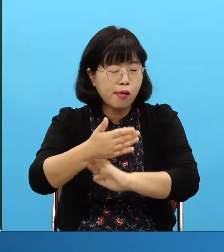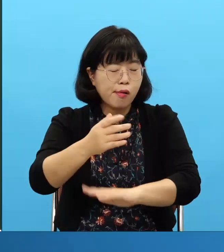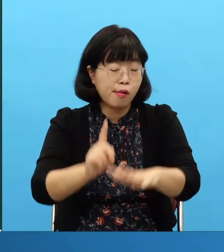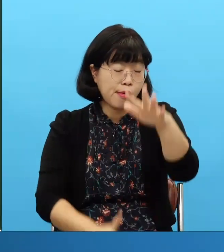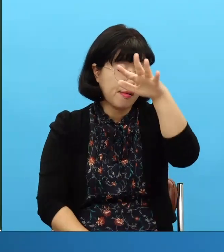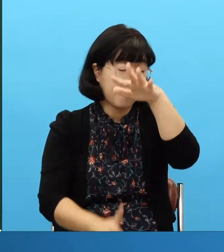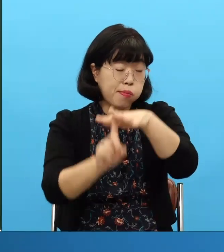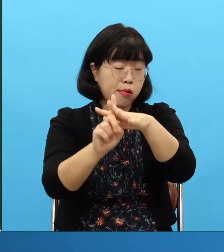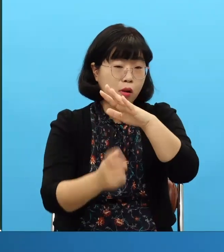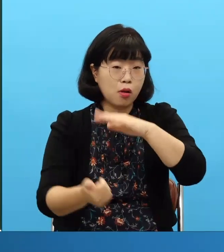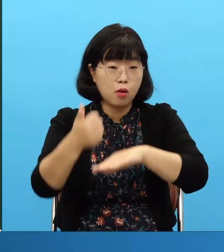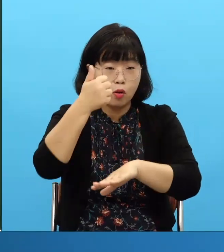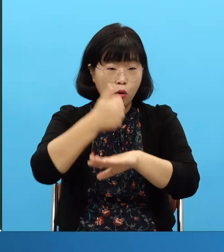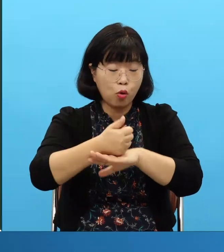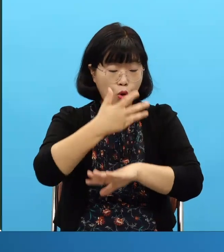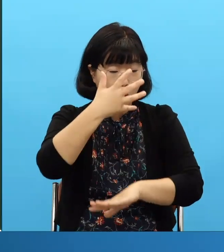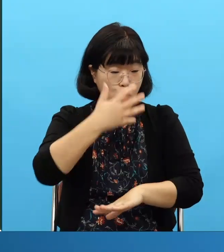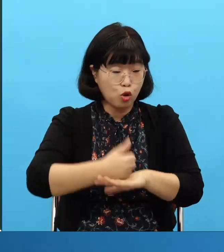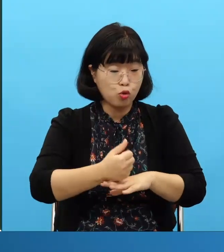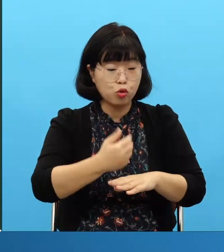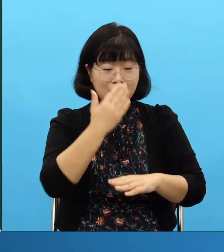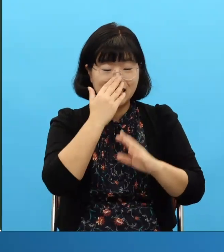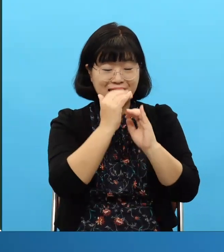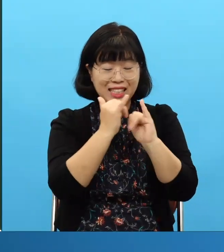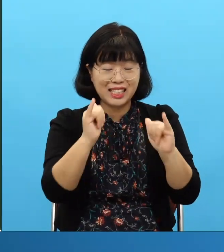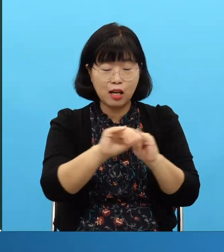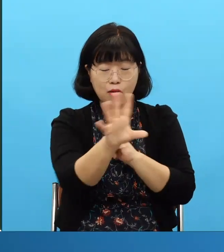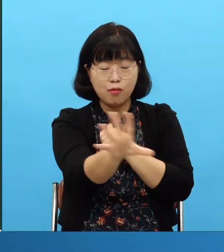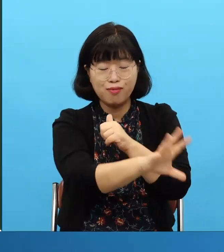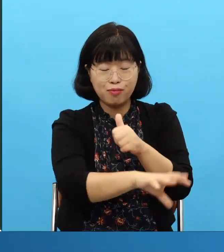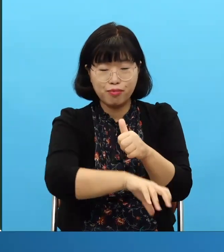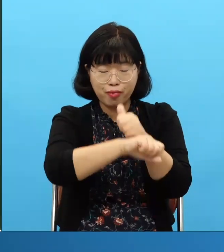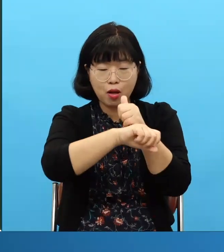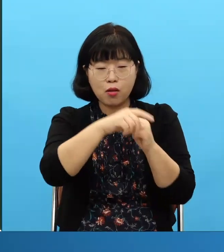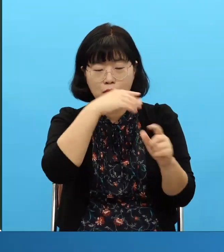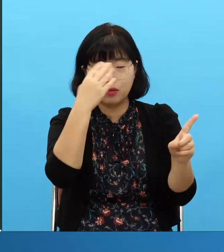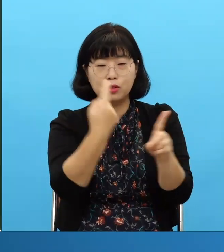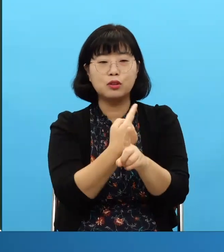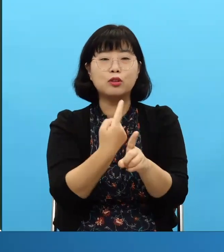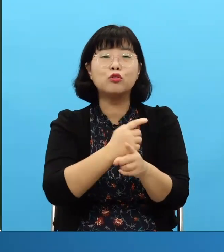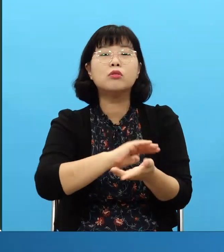le habló de darle ese poder espiritual llevándole a esa cumbre espiritual para poder salvar esto